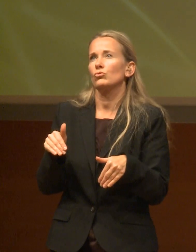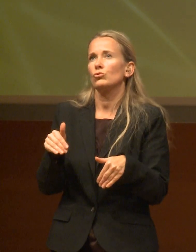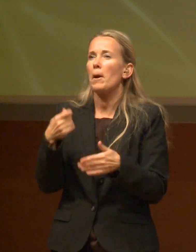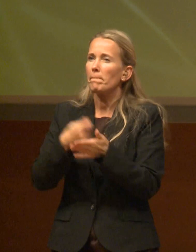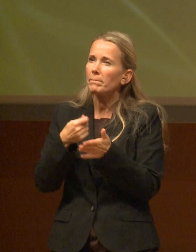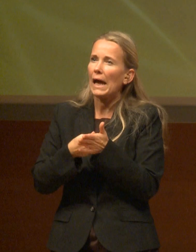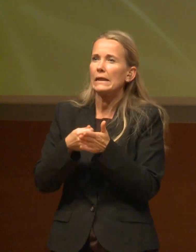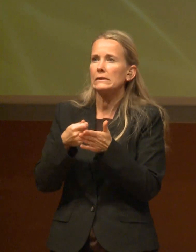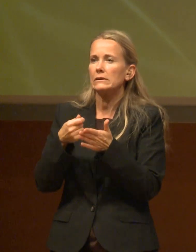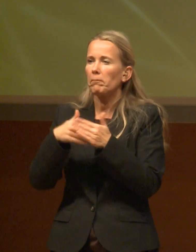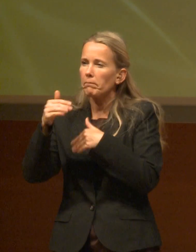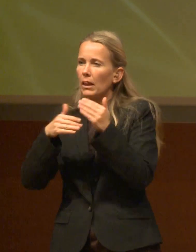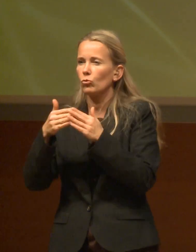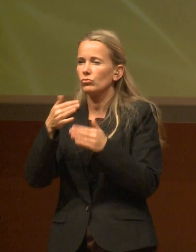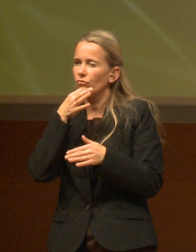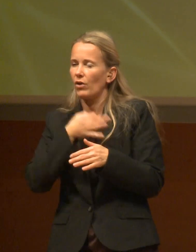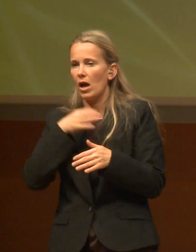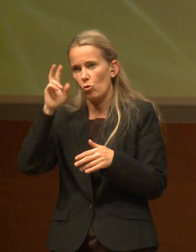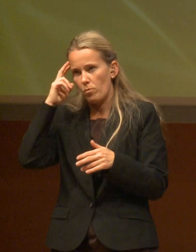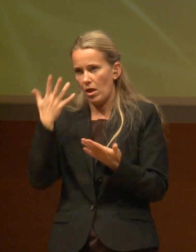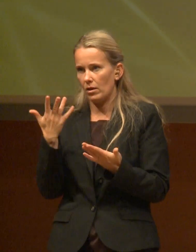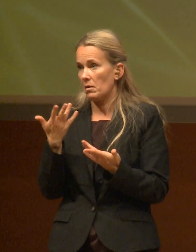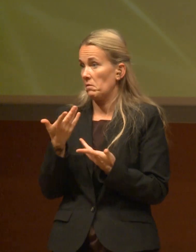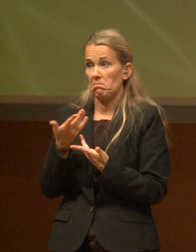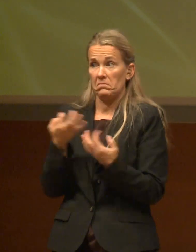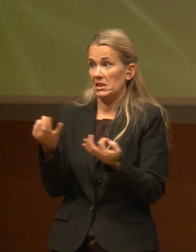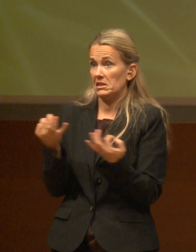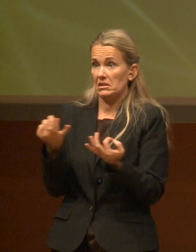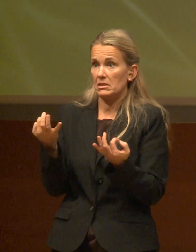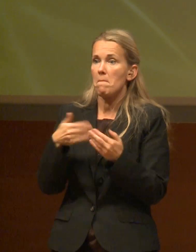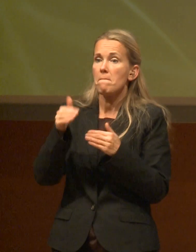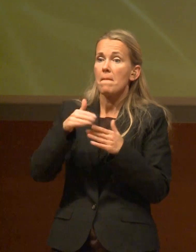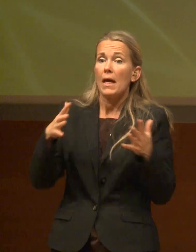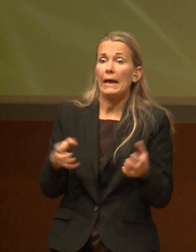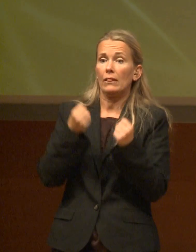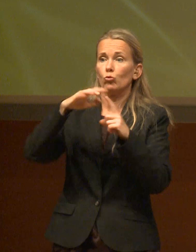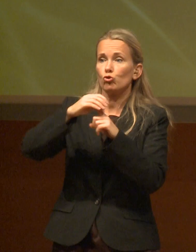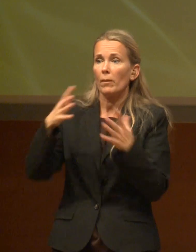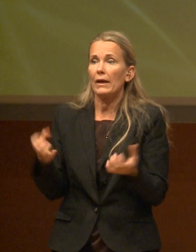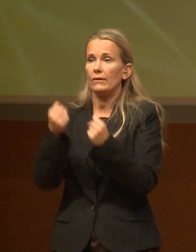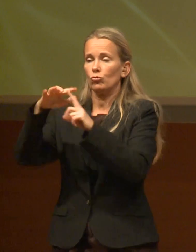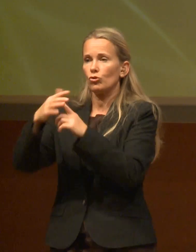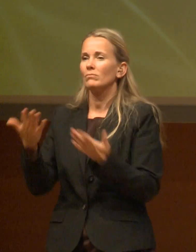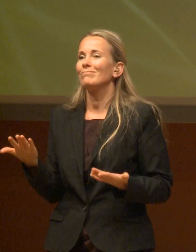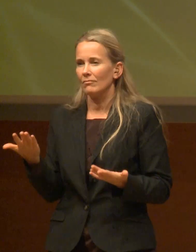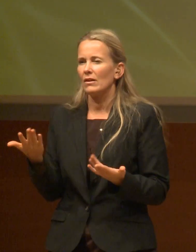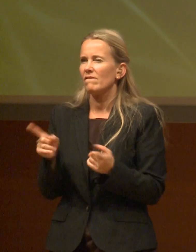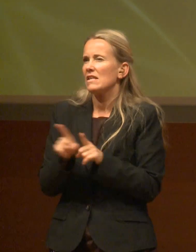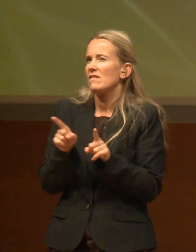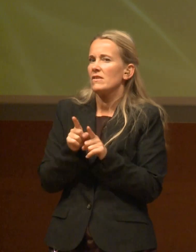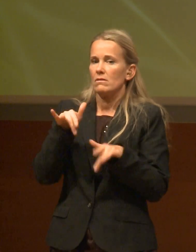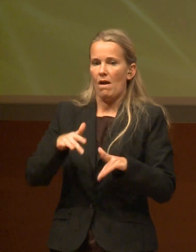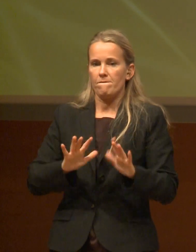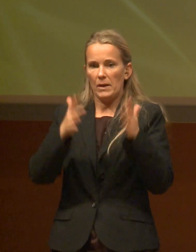Preisbildungsfrage was überlegen. Das genau macht man nicht, sondern es werden immer mehr Rettungsschirme gegründet. Sozusagen, mir kommt es vor, wie wenn es